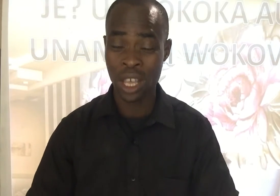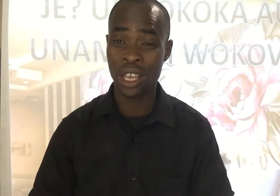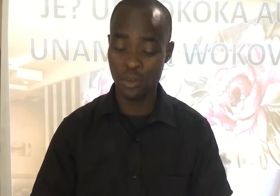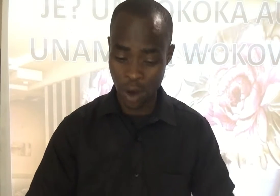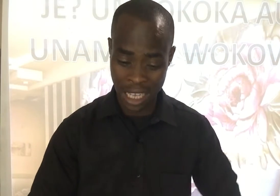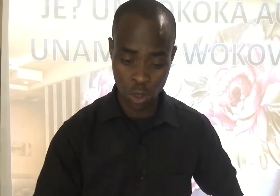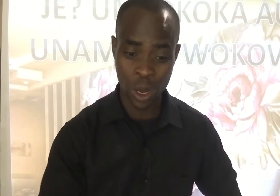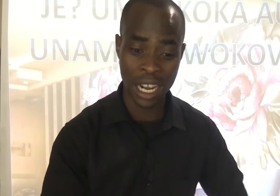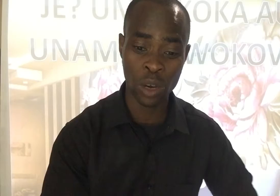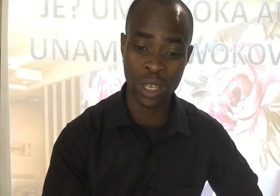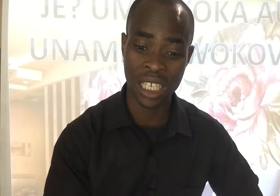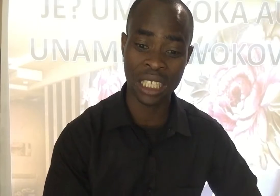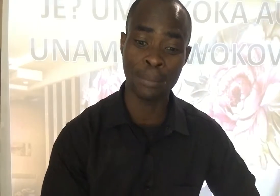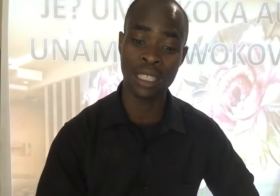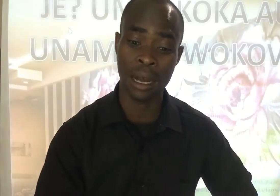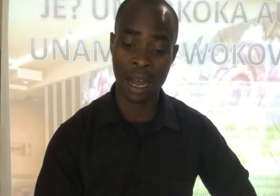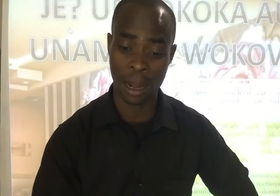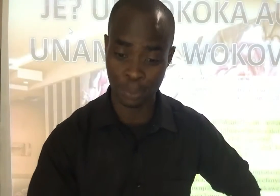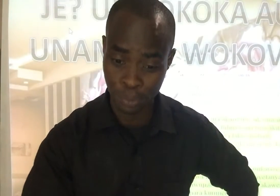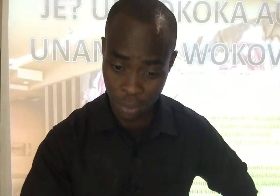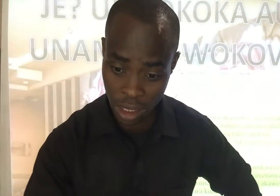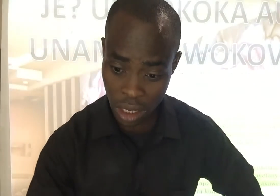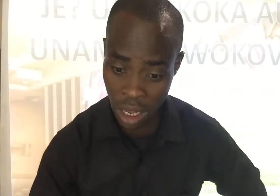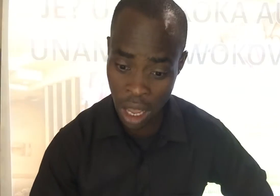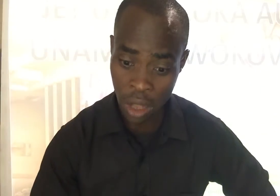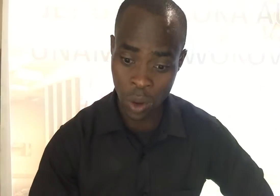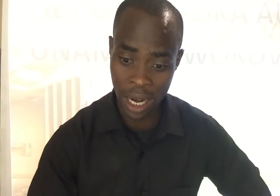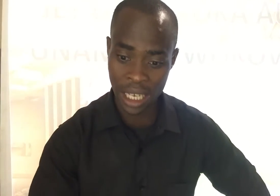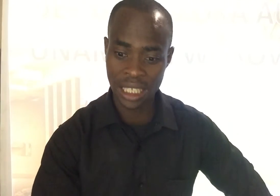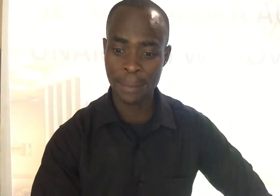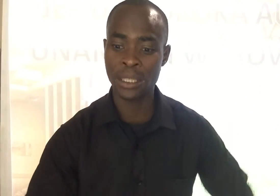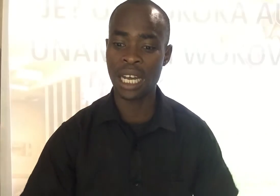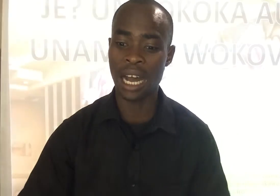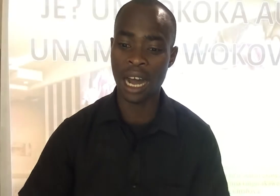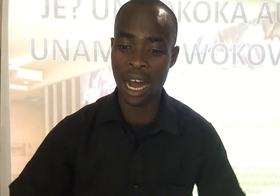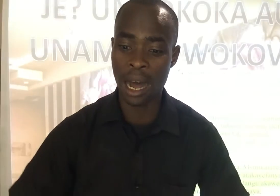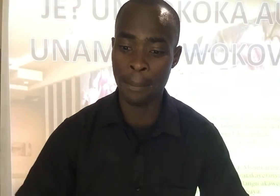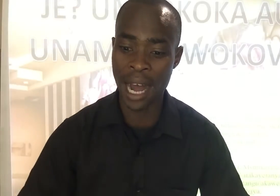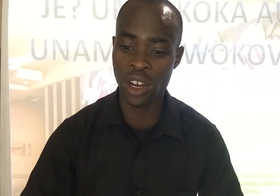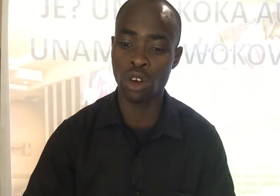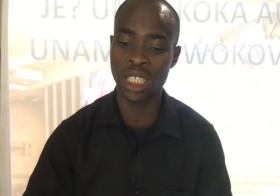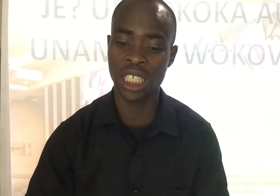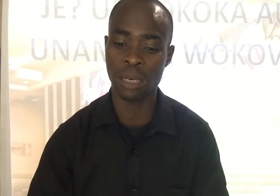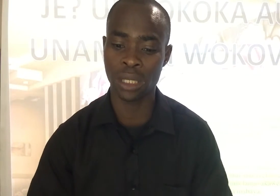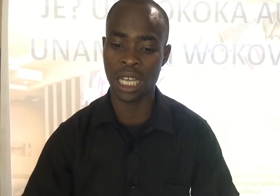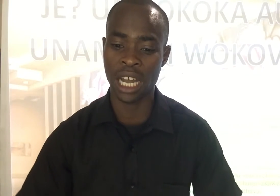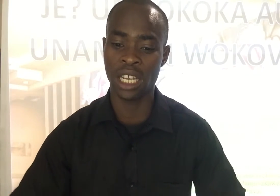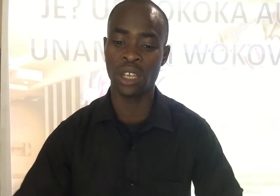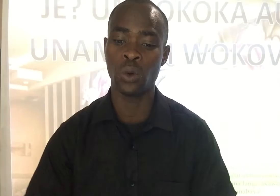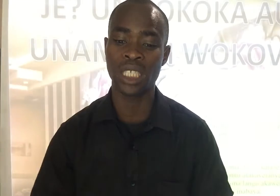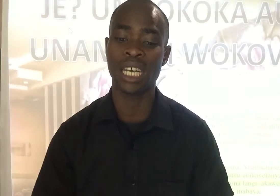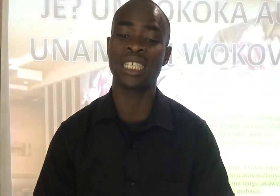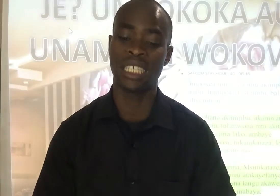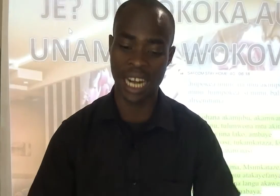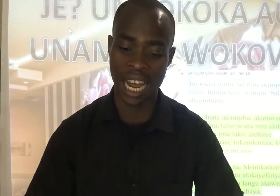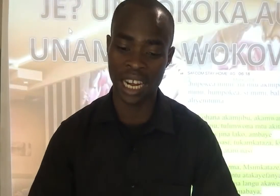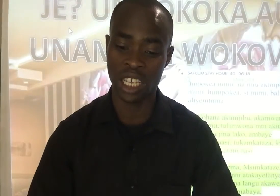Hivo, hacha tuangalia kwenye kitabu cha Tuangalia kitabu cha Mariko Tisa Mstari Wa salsina nane,